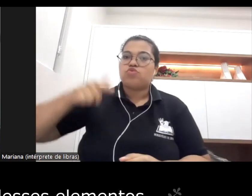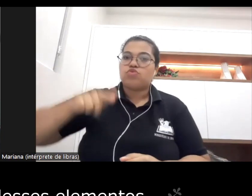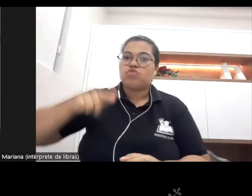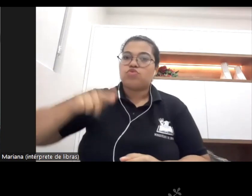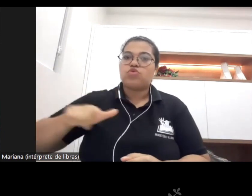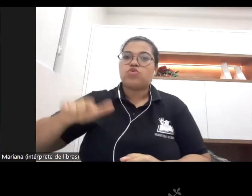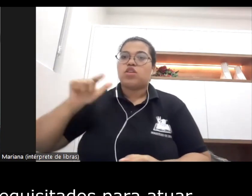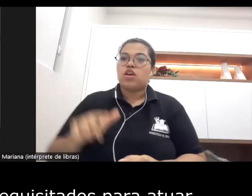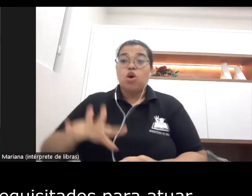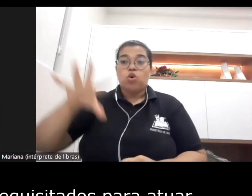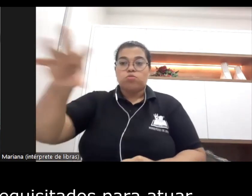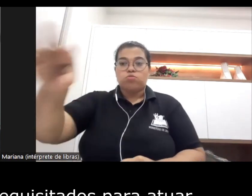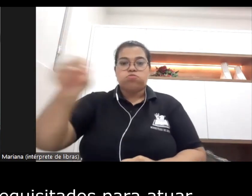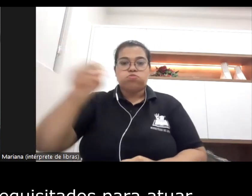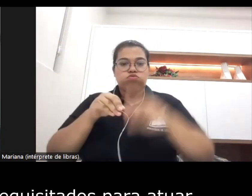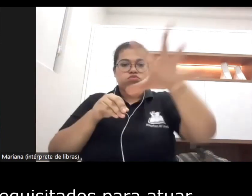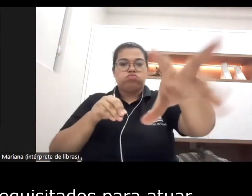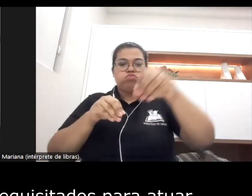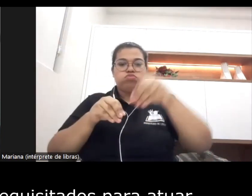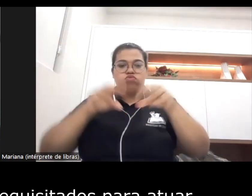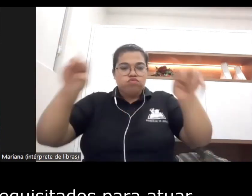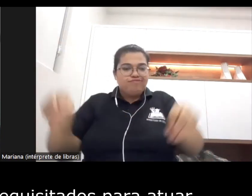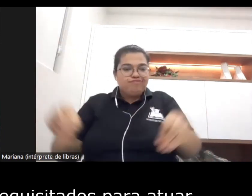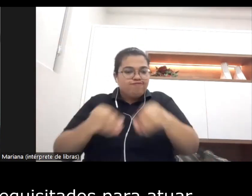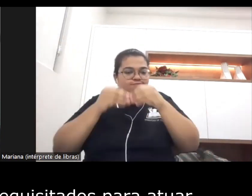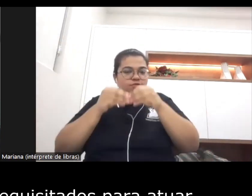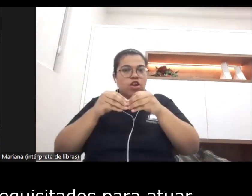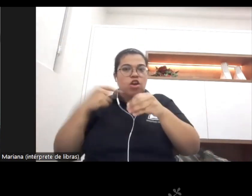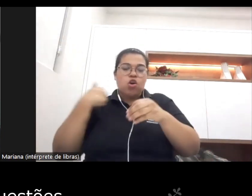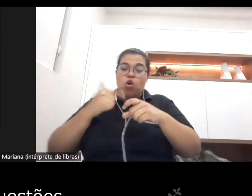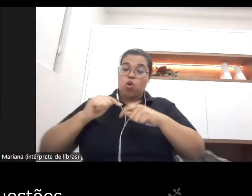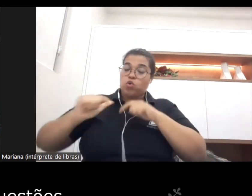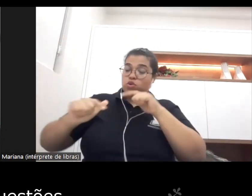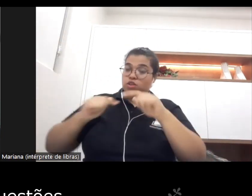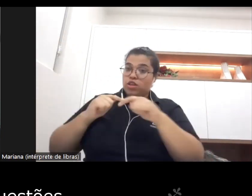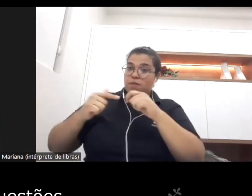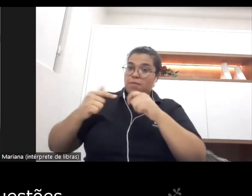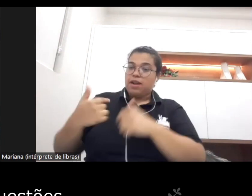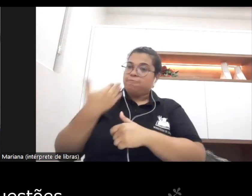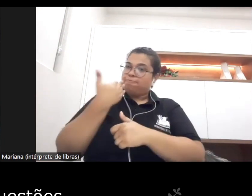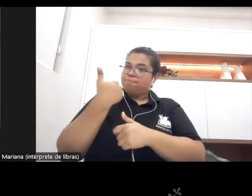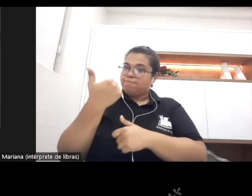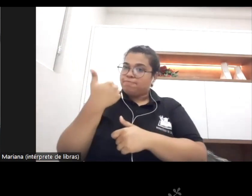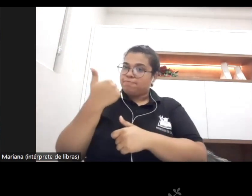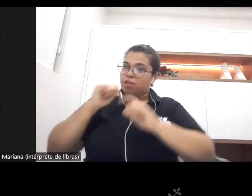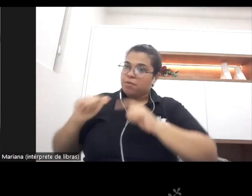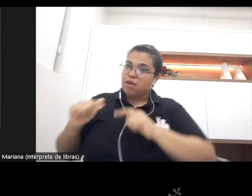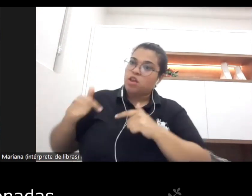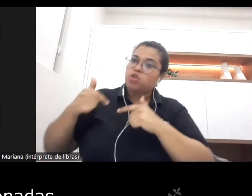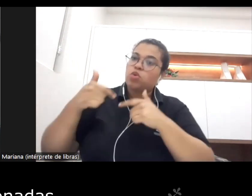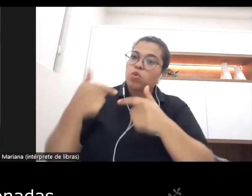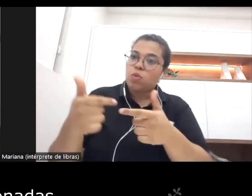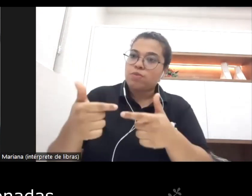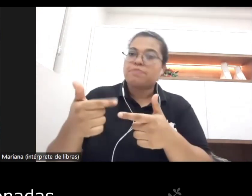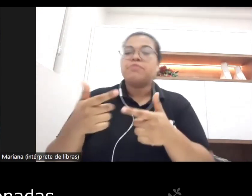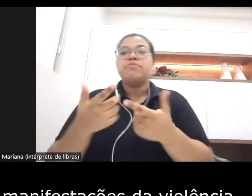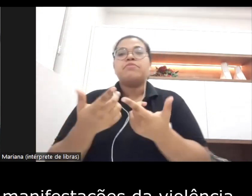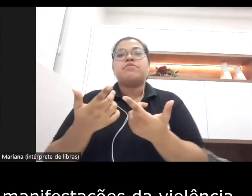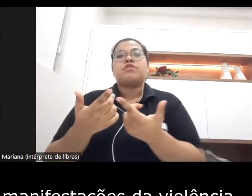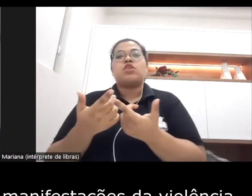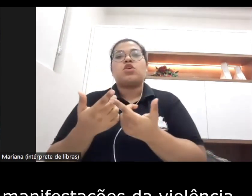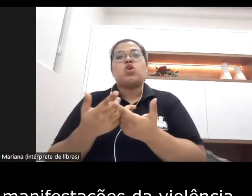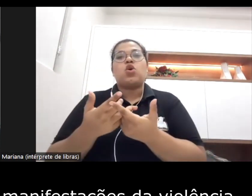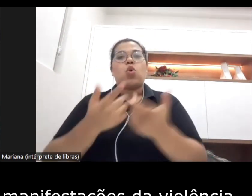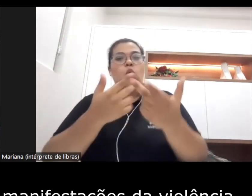elementos atuarmos ou sermos requisitados para atuar sobre questões relacionadas